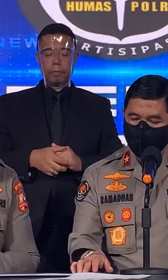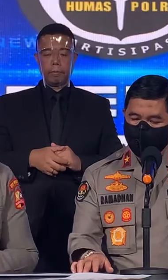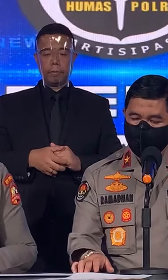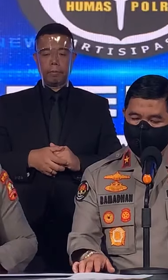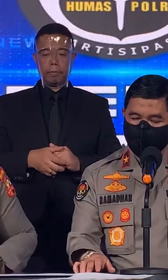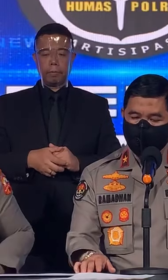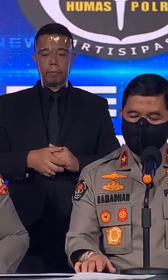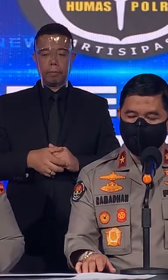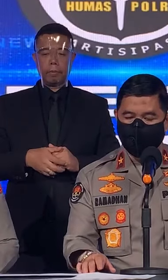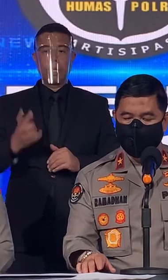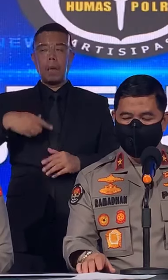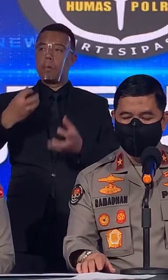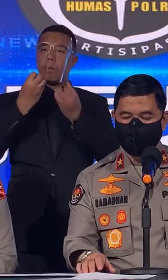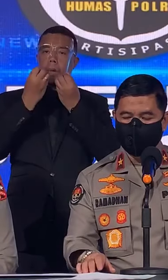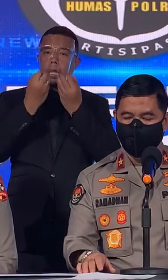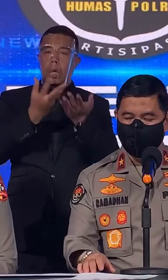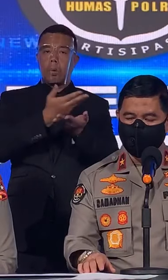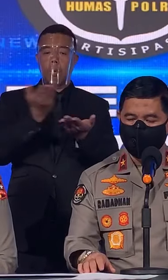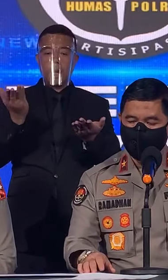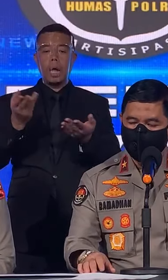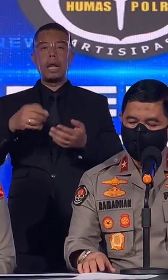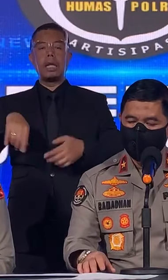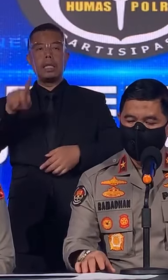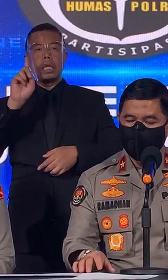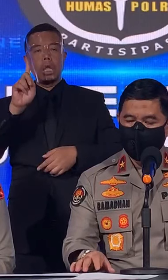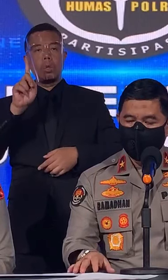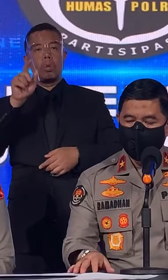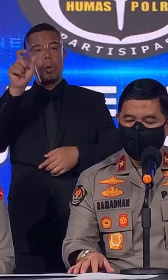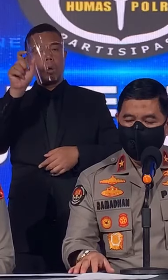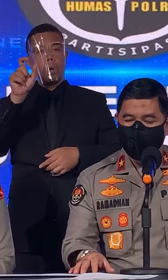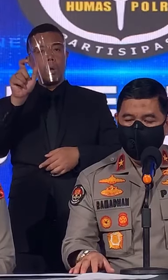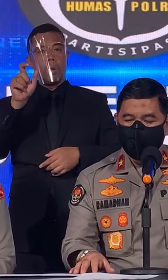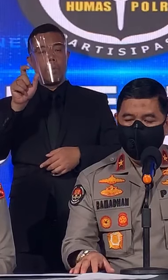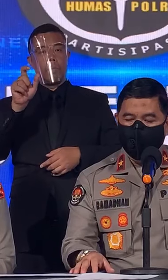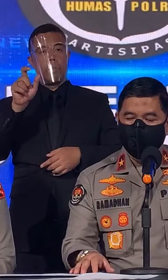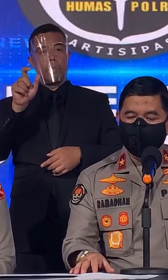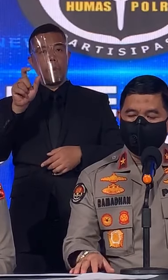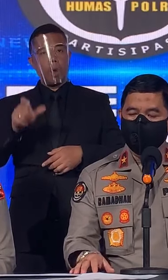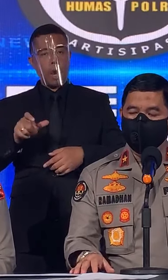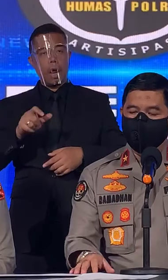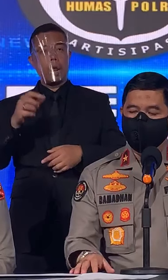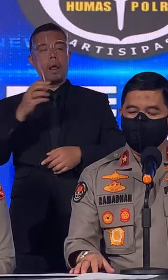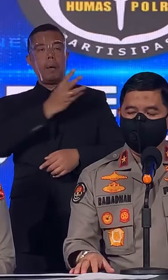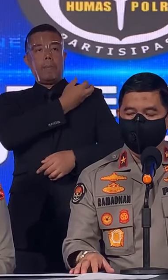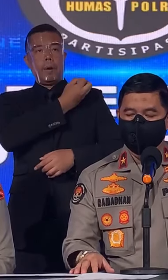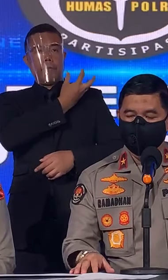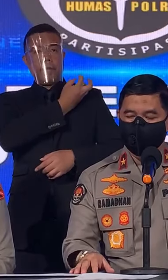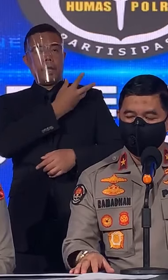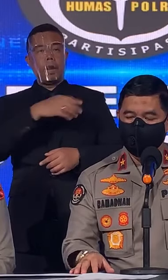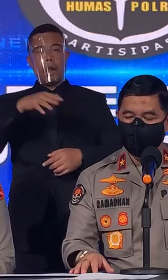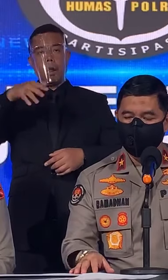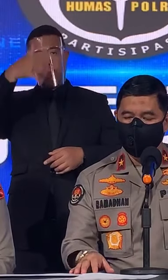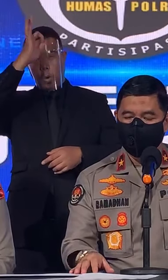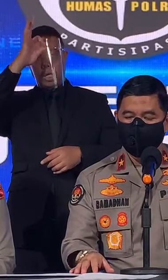Kami sampaikan salah satu perguruan tinggi Polri yang